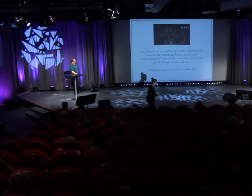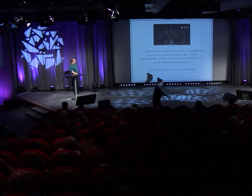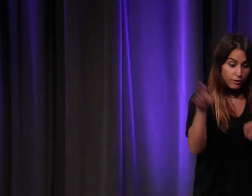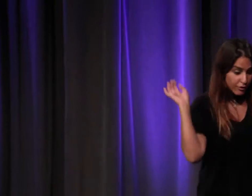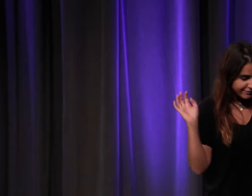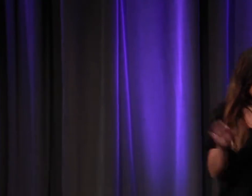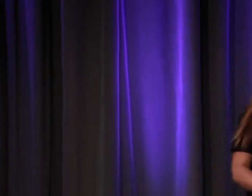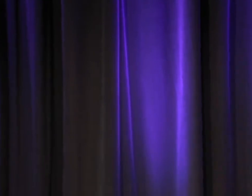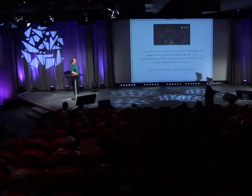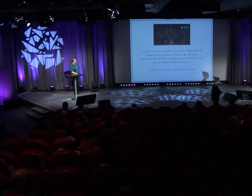ah non ah pardon